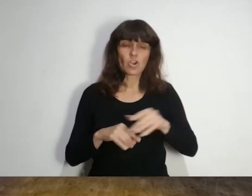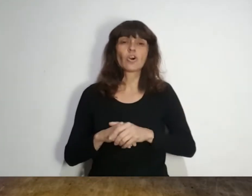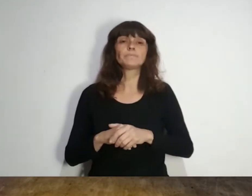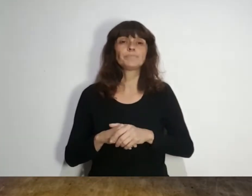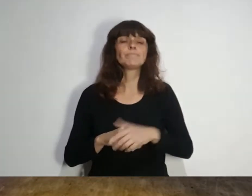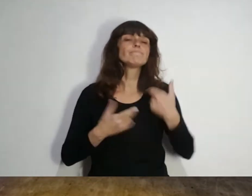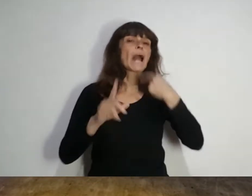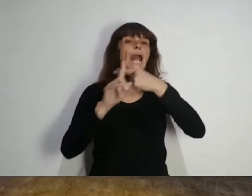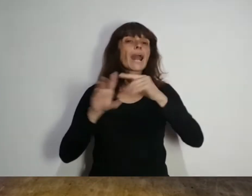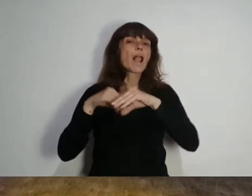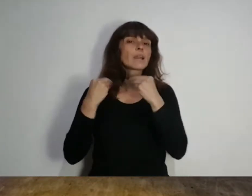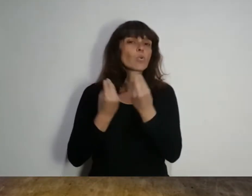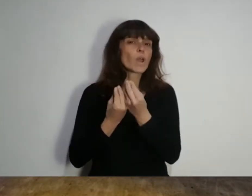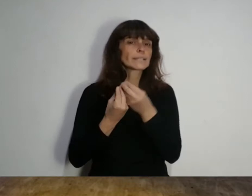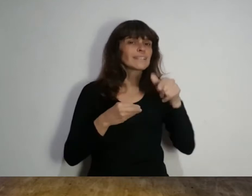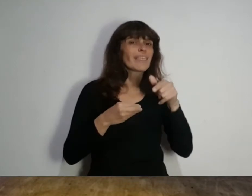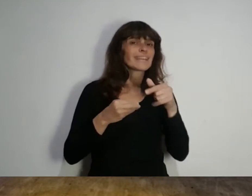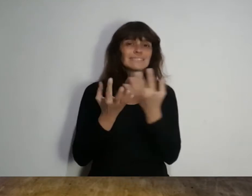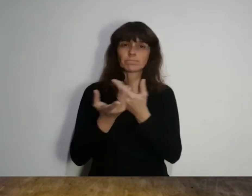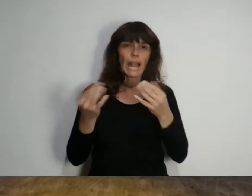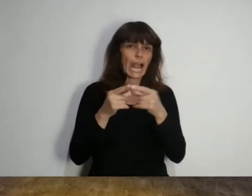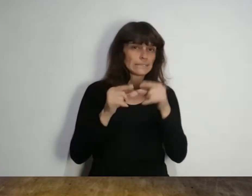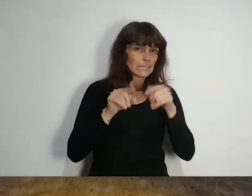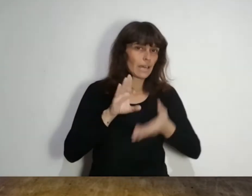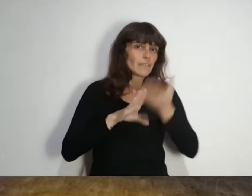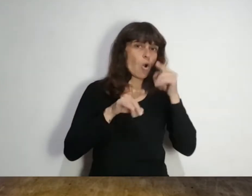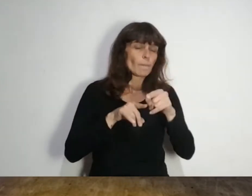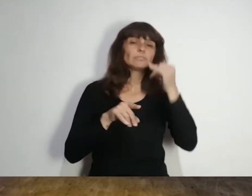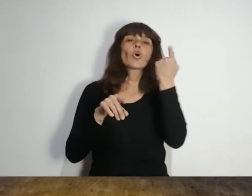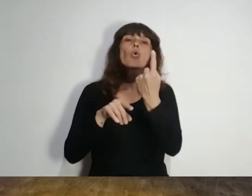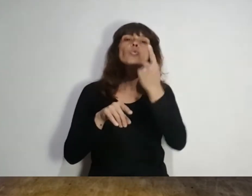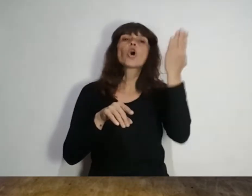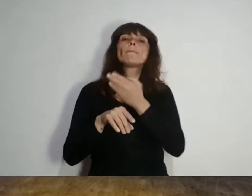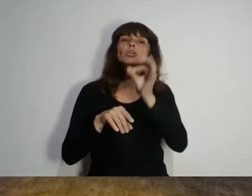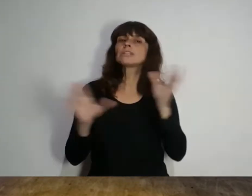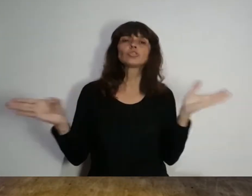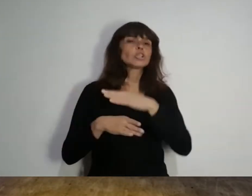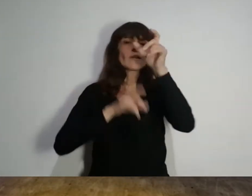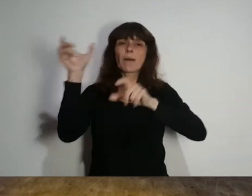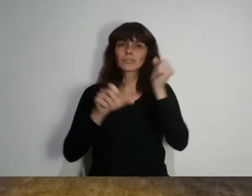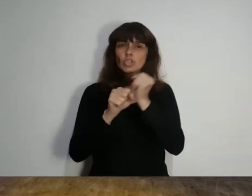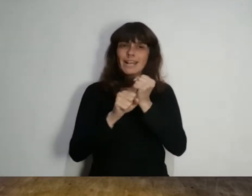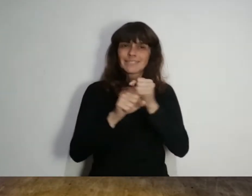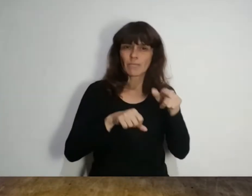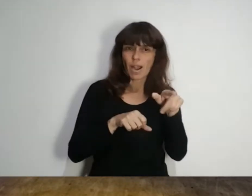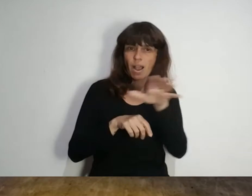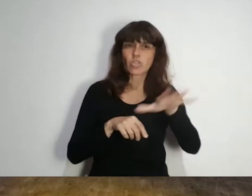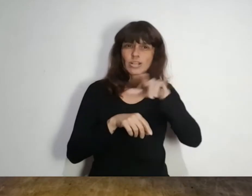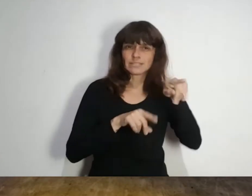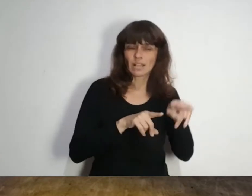año, a calcularse desde ese monto y partiendo de un 1% para todas aquellas trabajadoras o